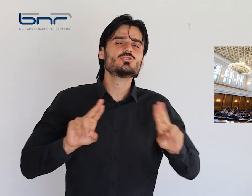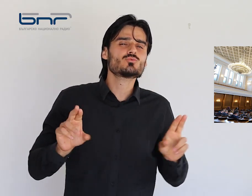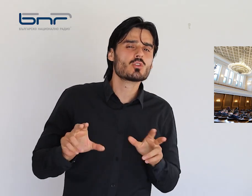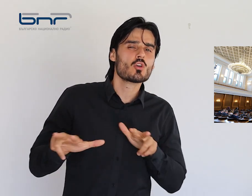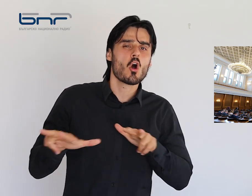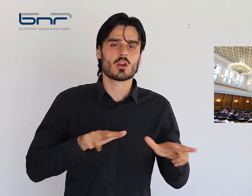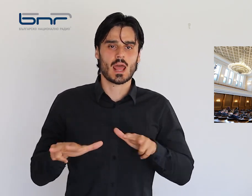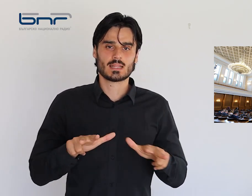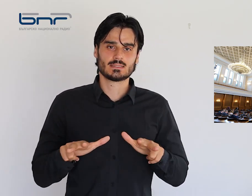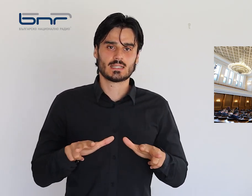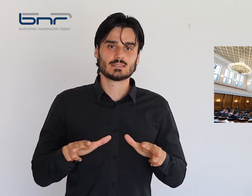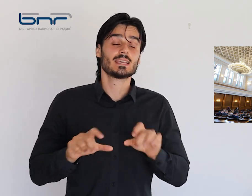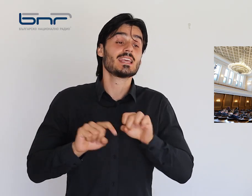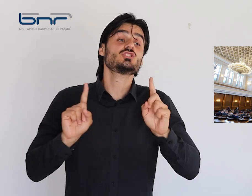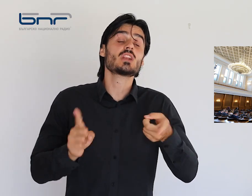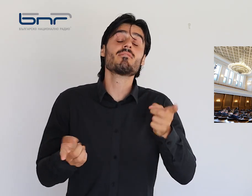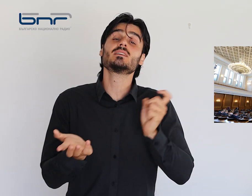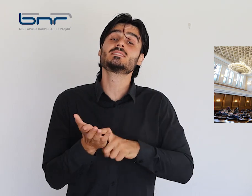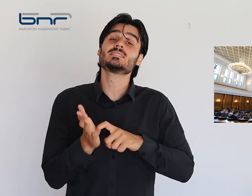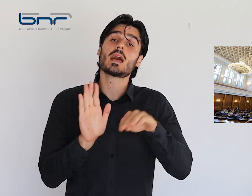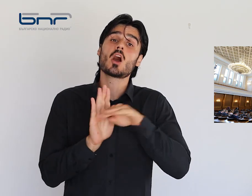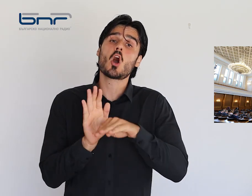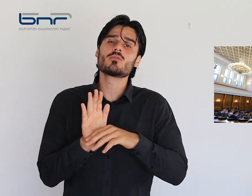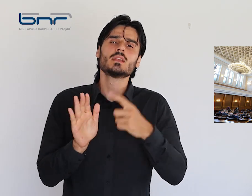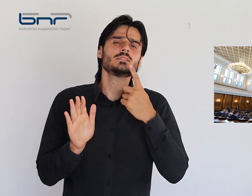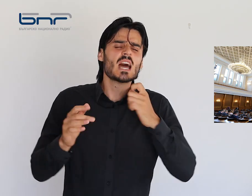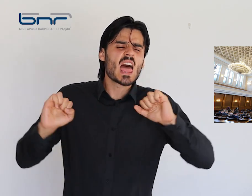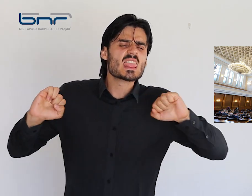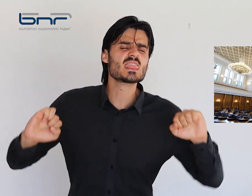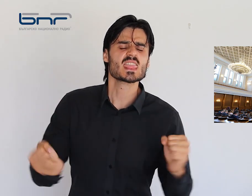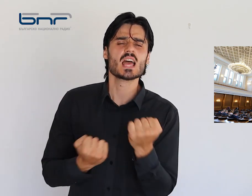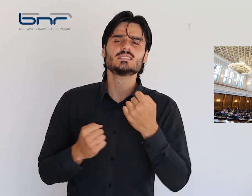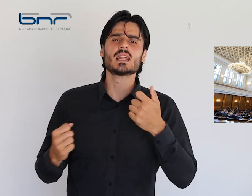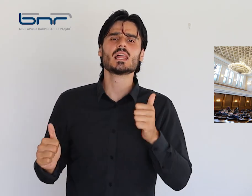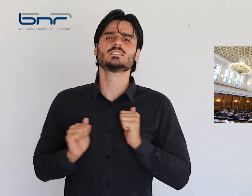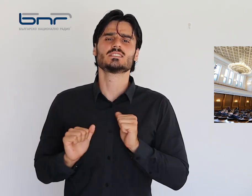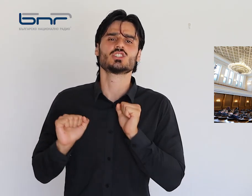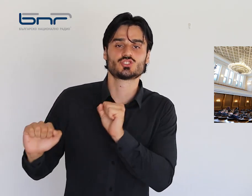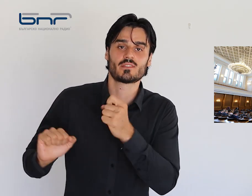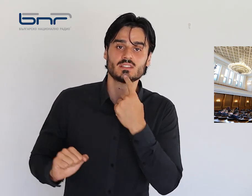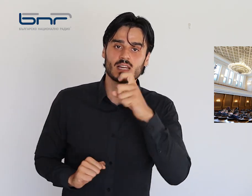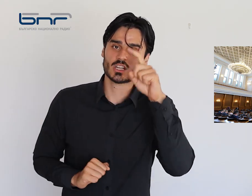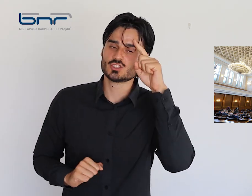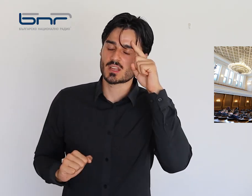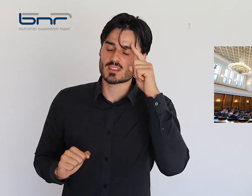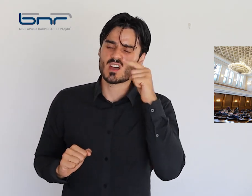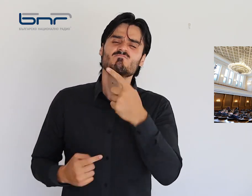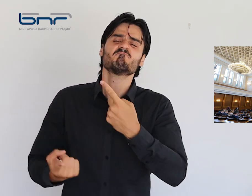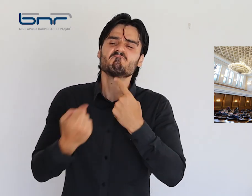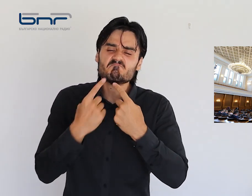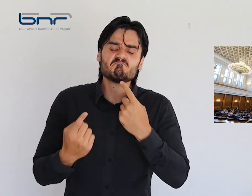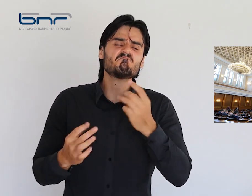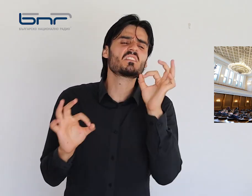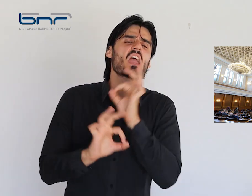организации. Днес трябва да бъдат преди останните текстове в закона за защита от домаштото насилие. За новините е Данил Иков.